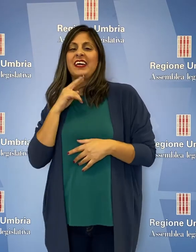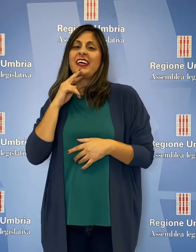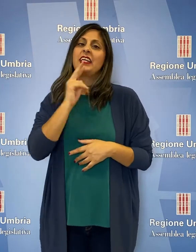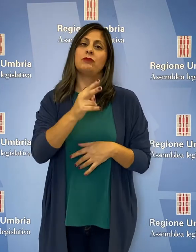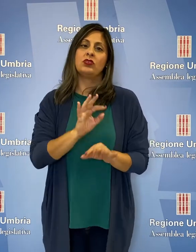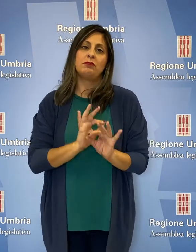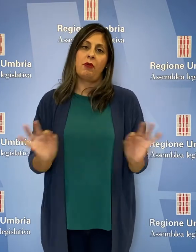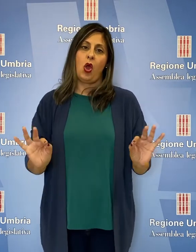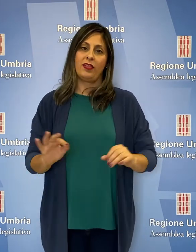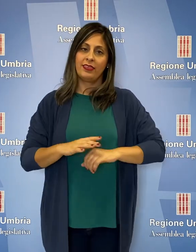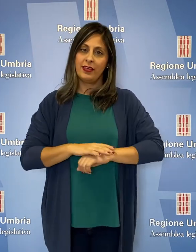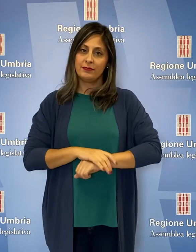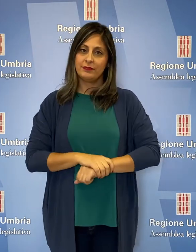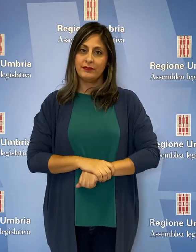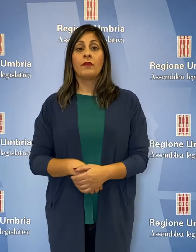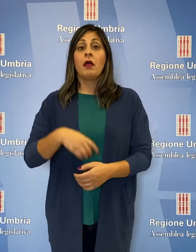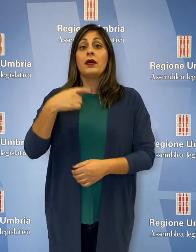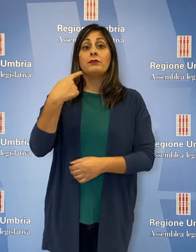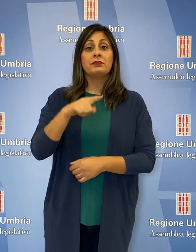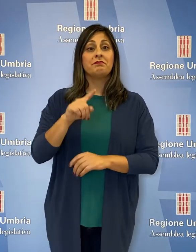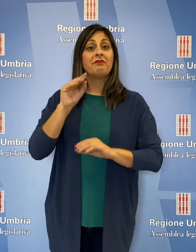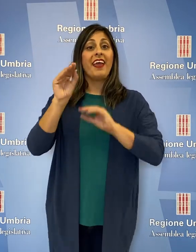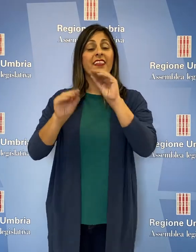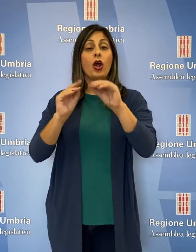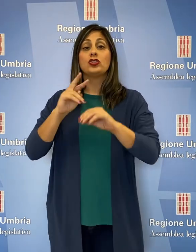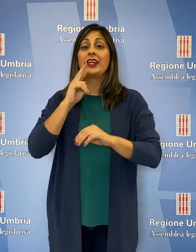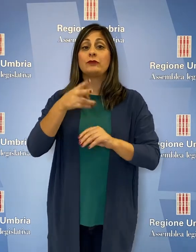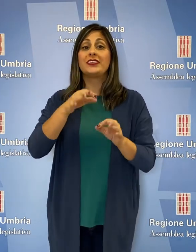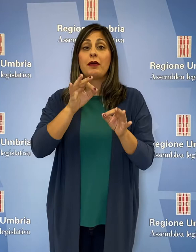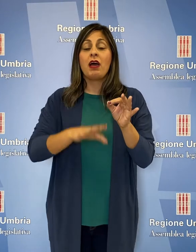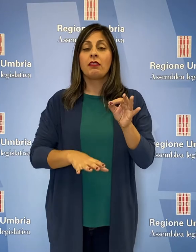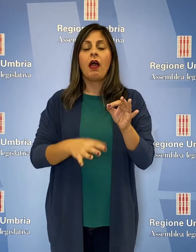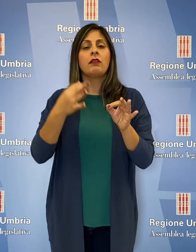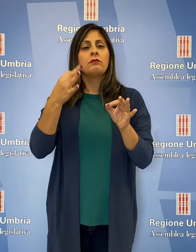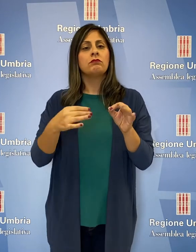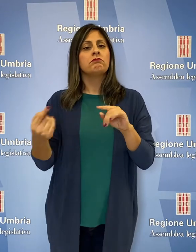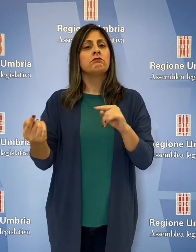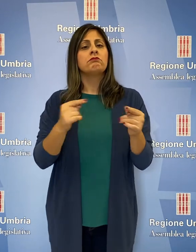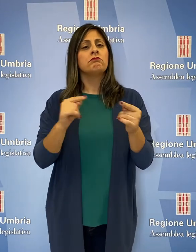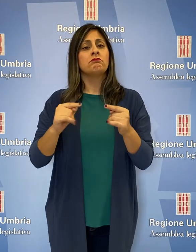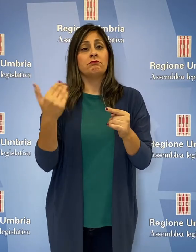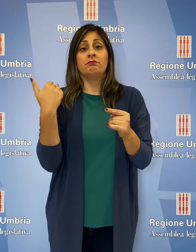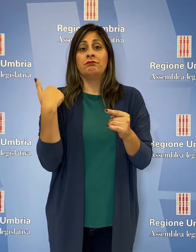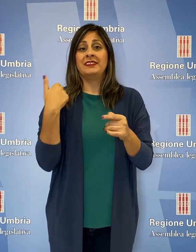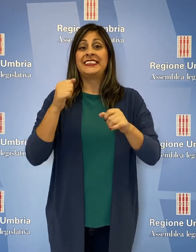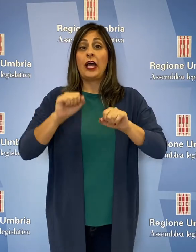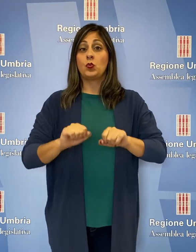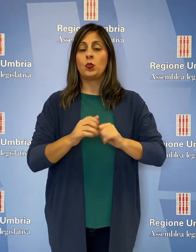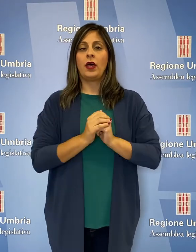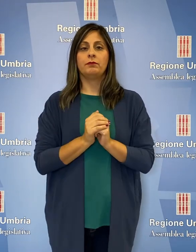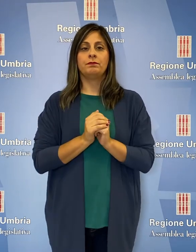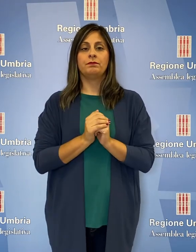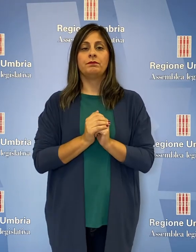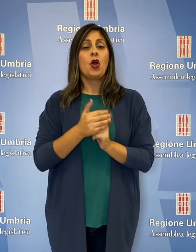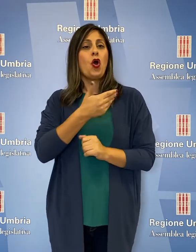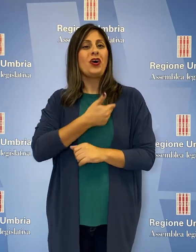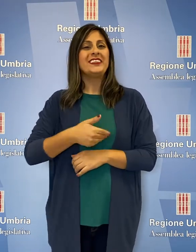deve esserci. Queste le interrogazioni a risposta immediata discusse nel corso della seduta. La consigliera Francesca